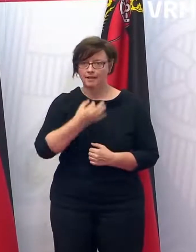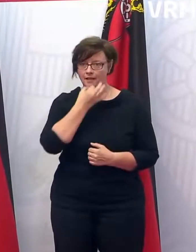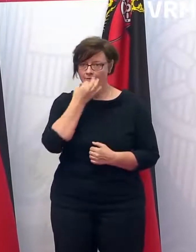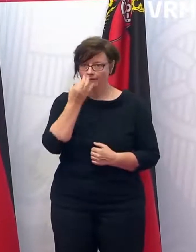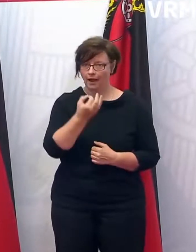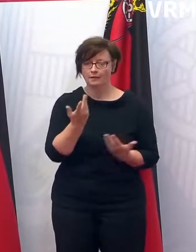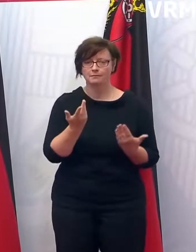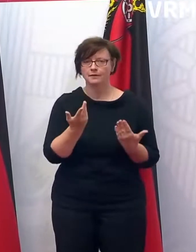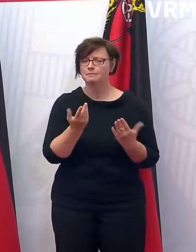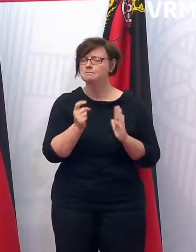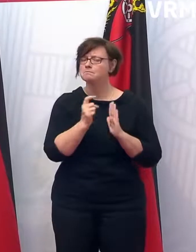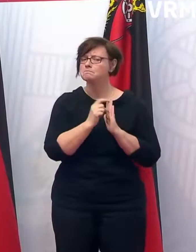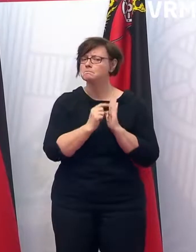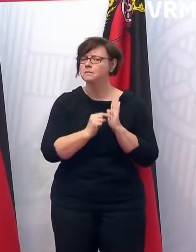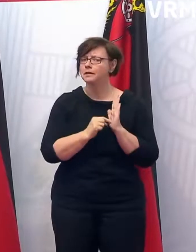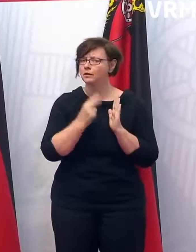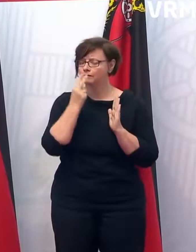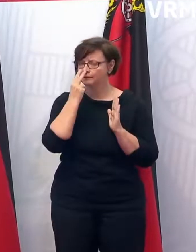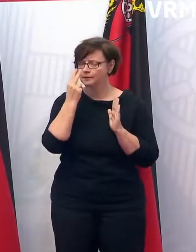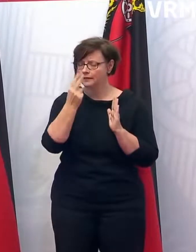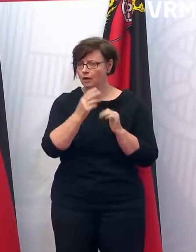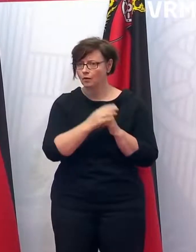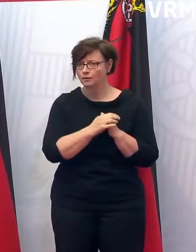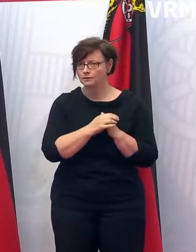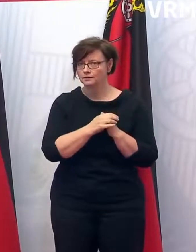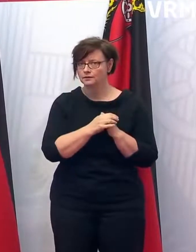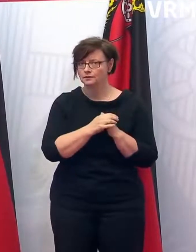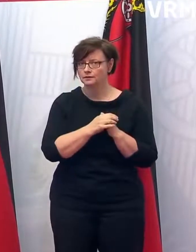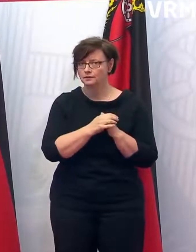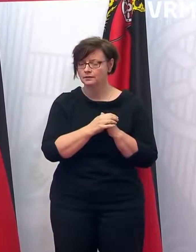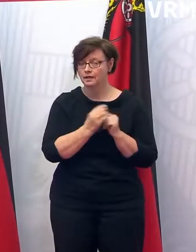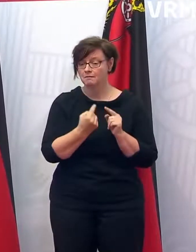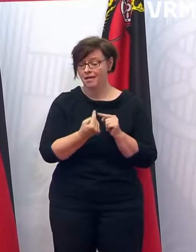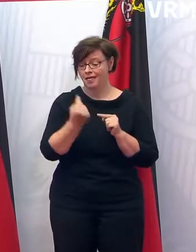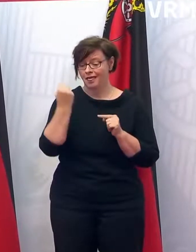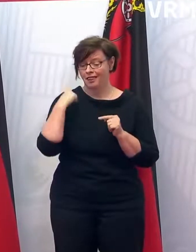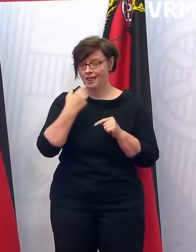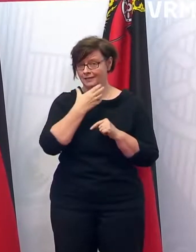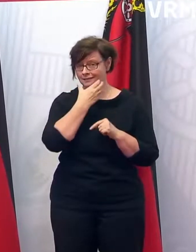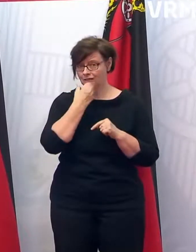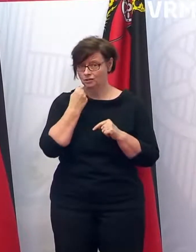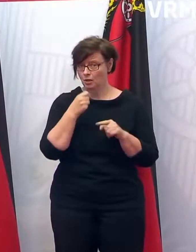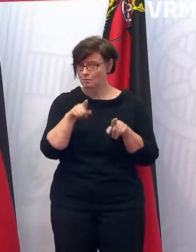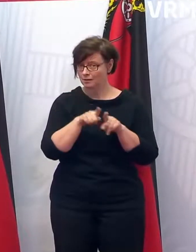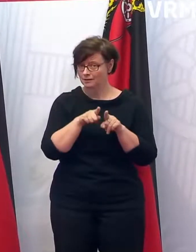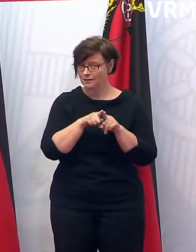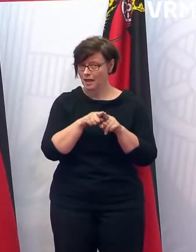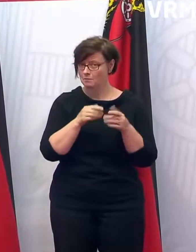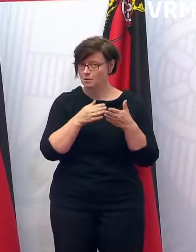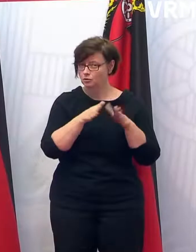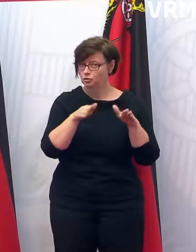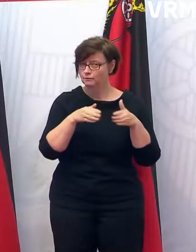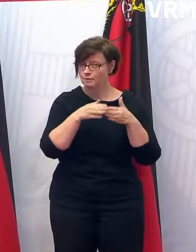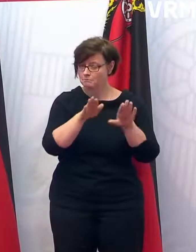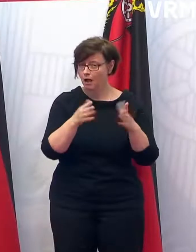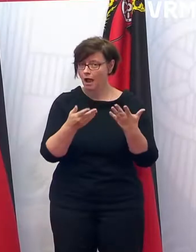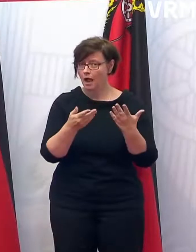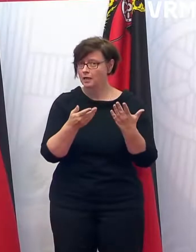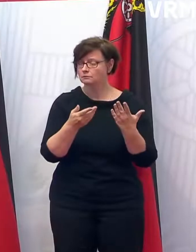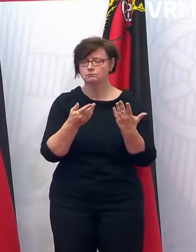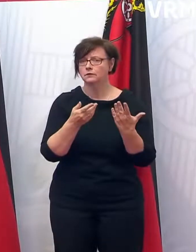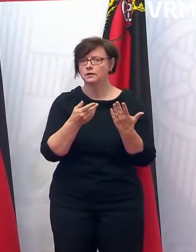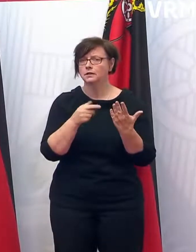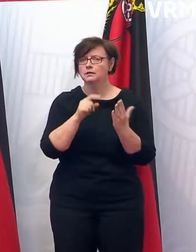Auflagen. Ist das im Endeffekt dasselbe wie im vergangenen Sommer zu den Bädern? Da gab es ja Auflagen, dass